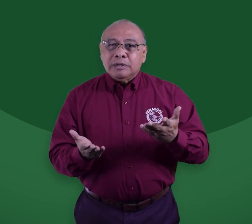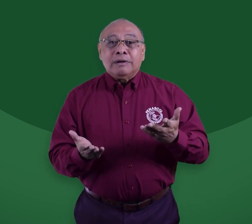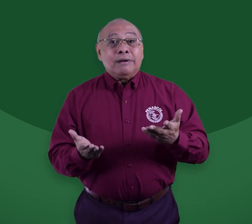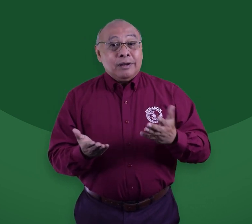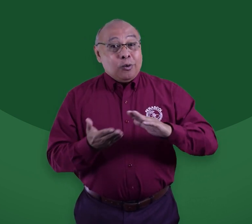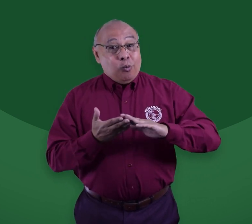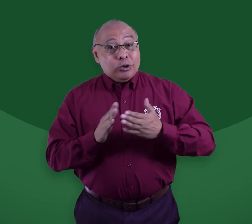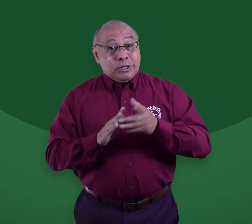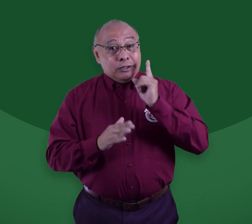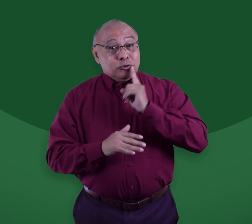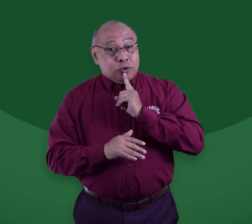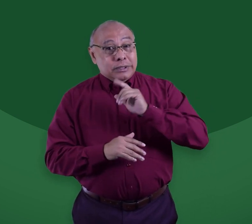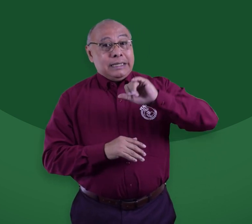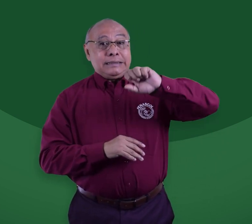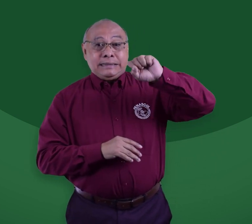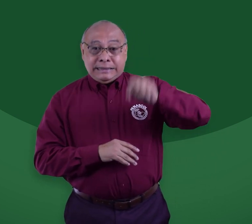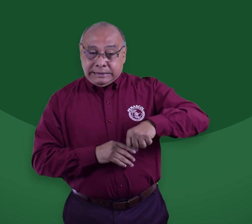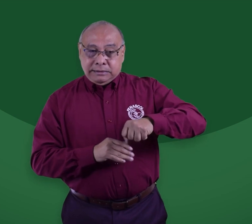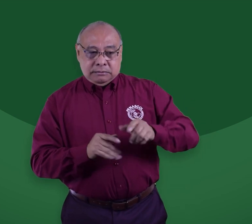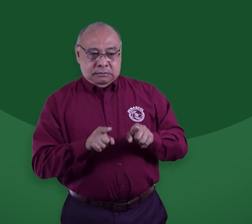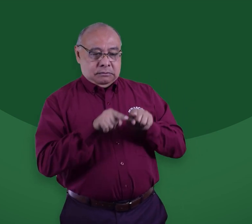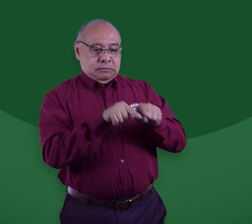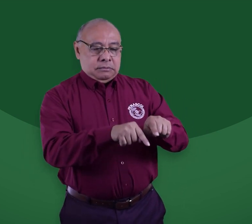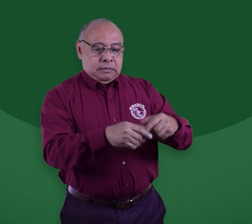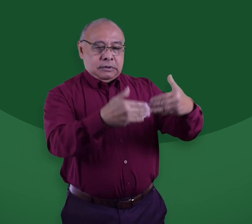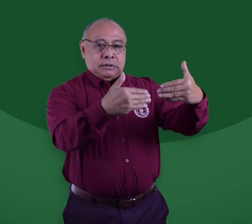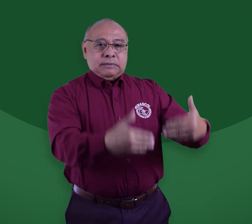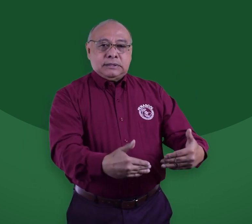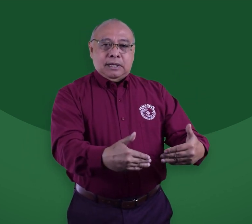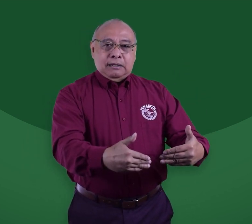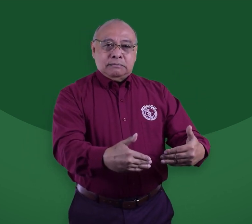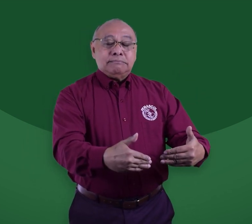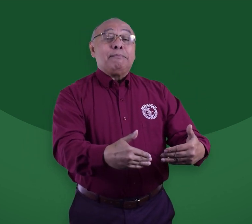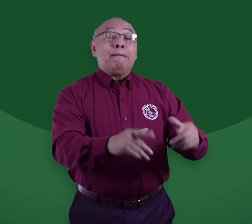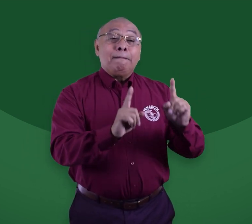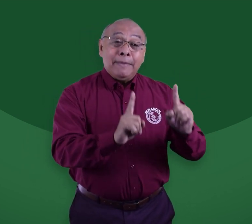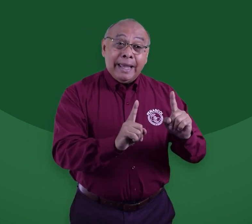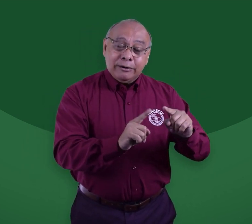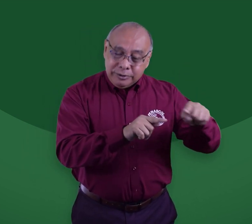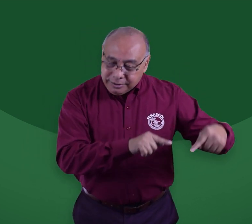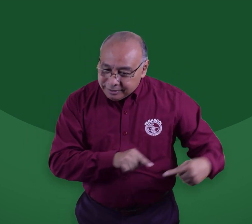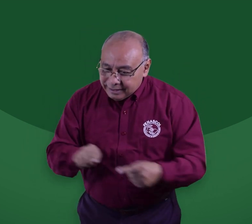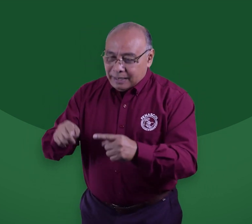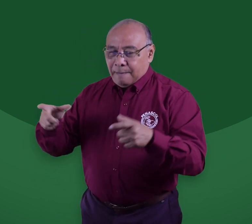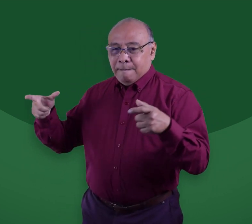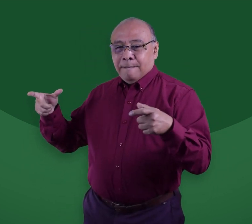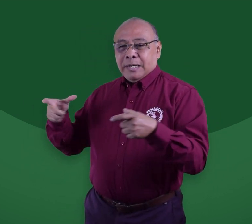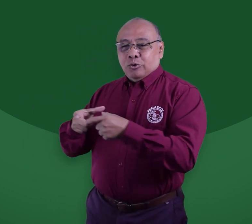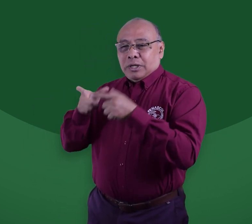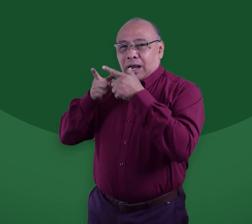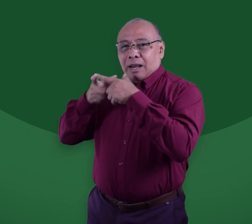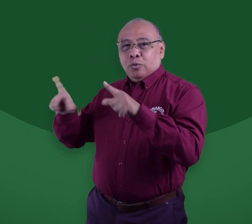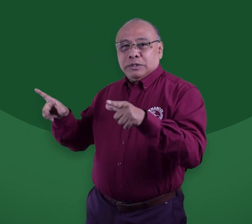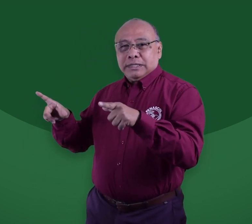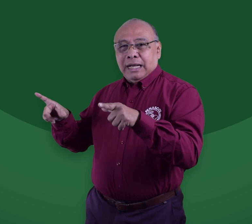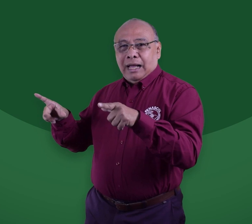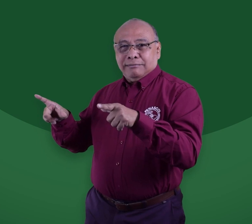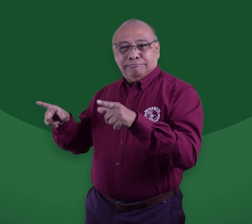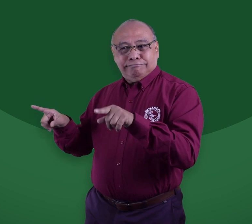comunidad sorda sí hace parte de las personas con discapacidad, pero también de una minoría